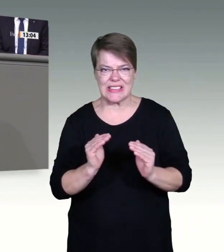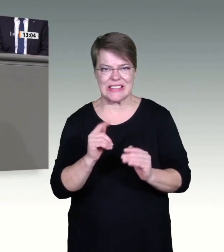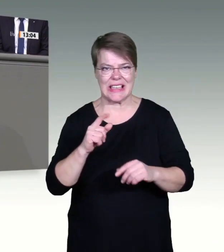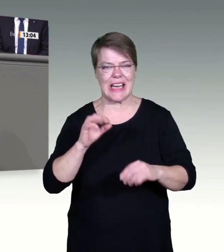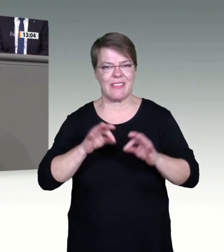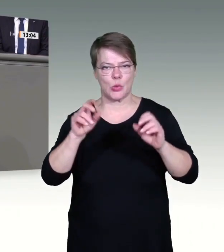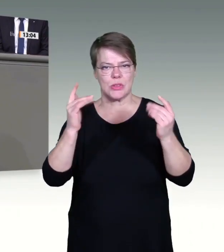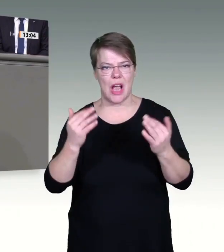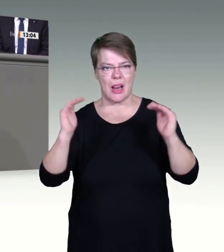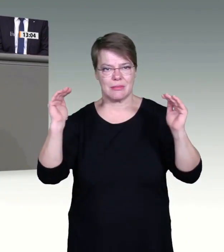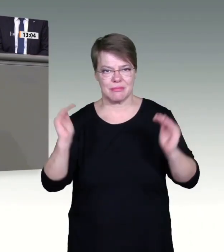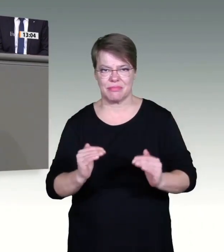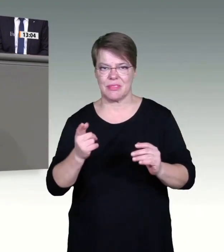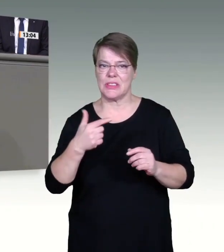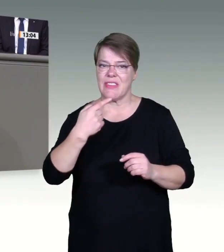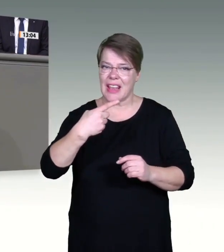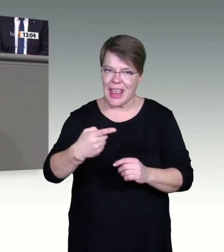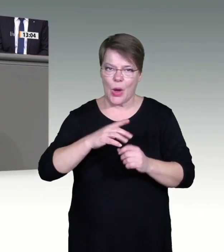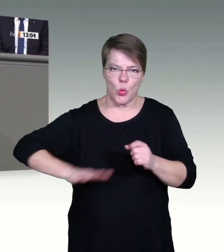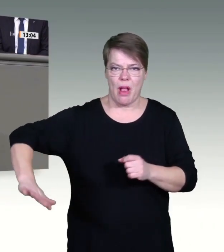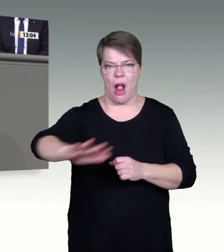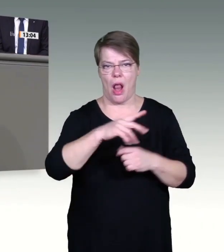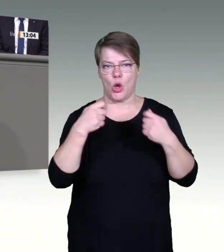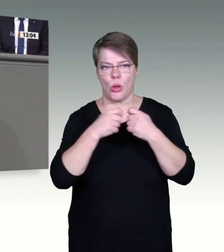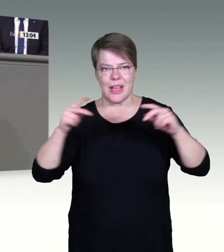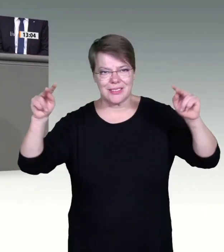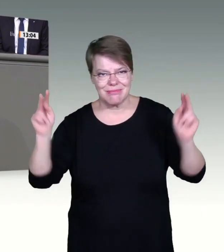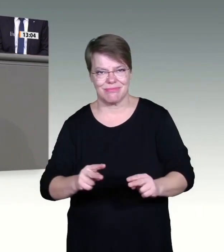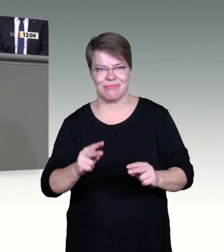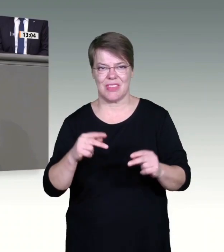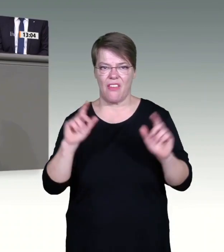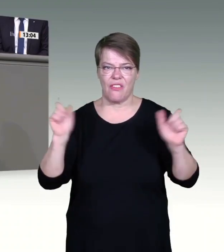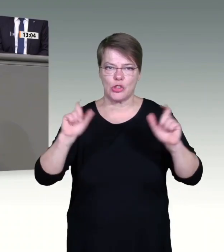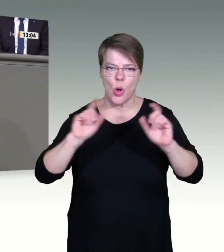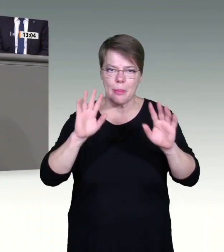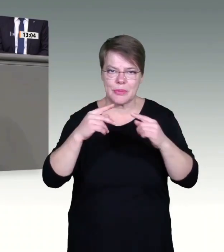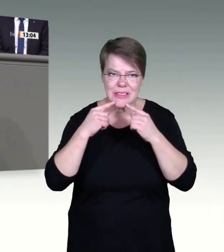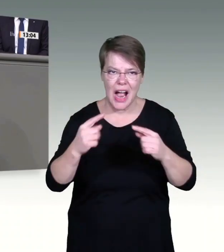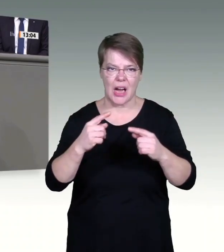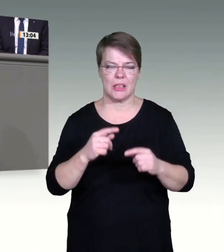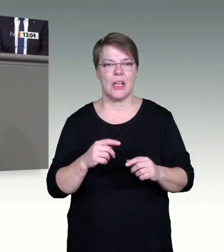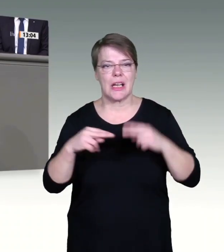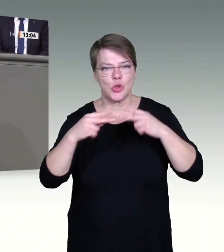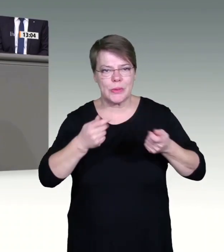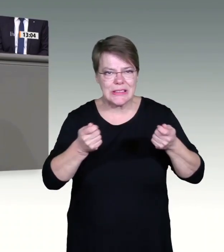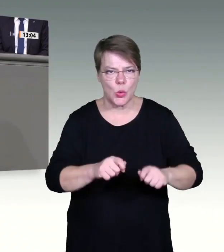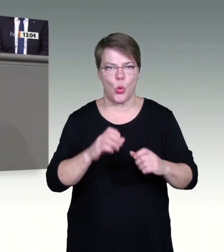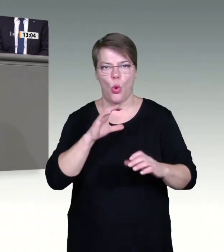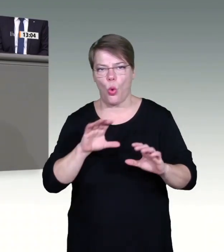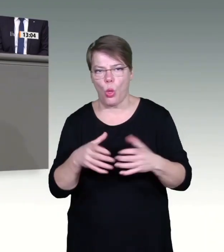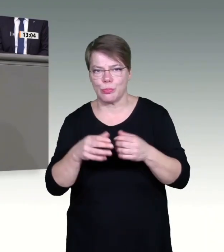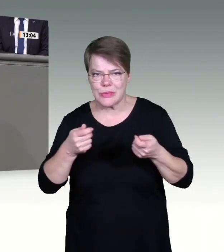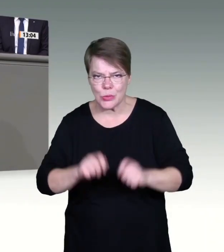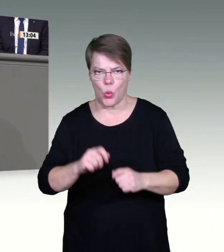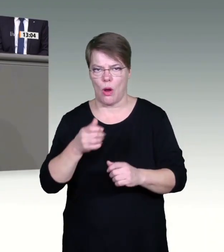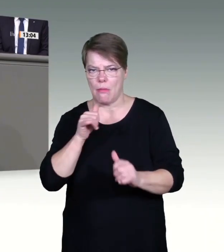ermöglichen. Nur so wird Schutz auch möglich und auf den Weg gebracht. Nur so verhindern wir, Omikron, was längst im Land ist, nicht weiter